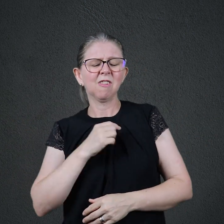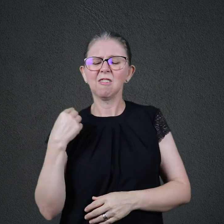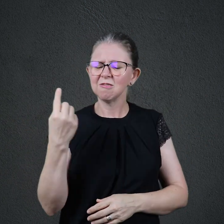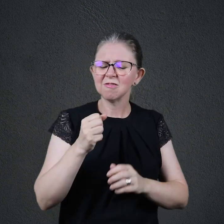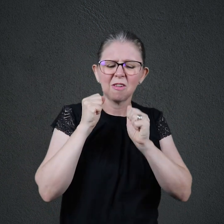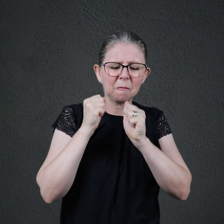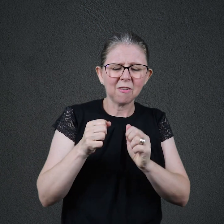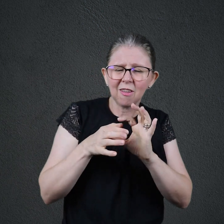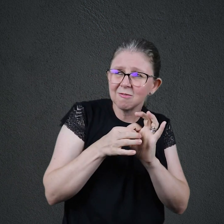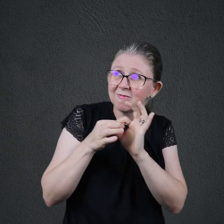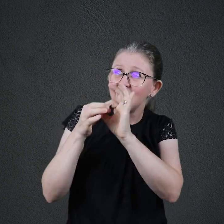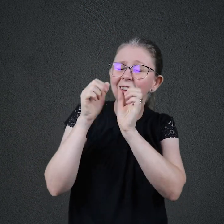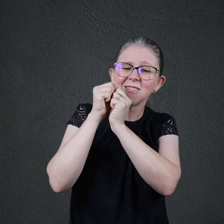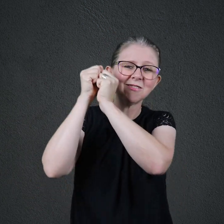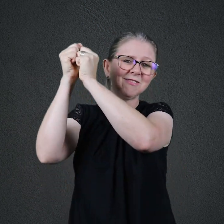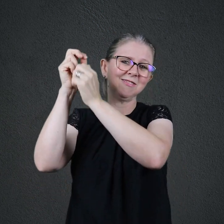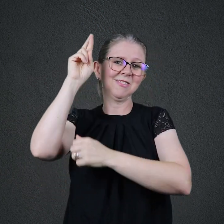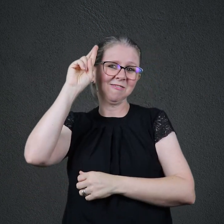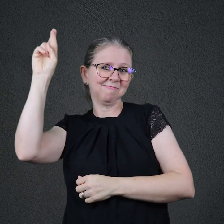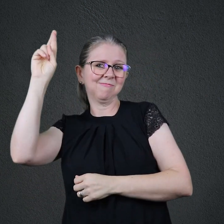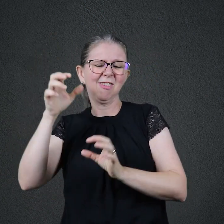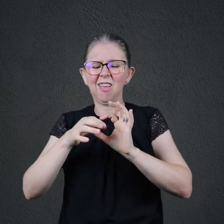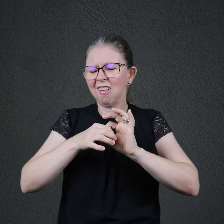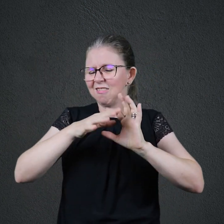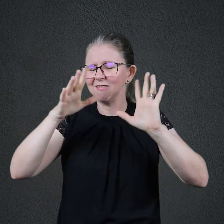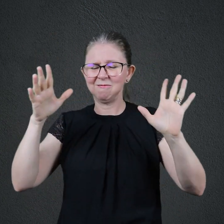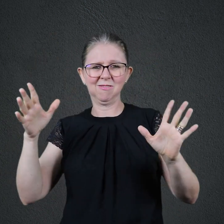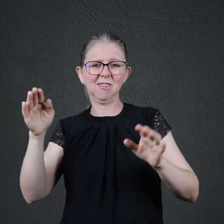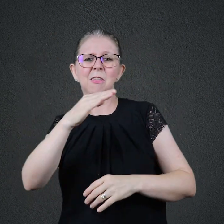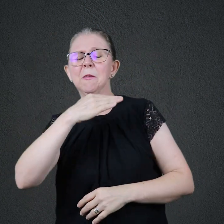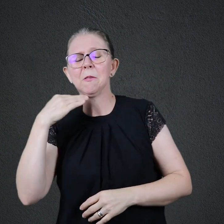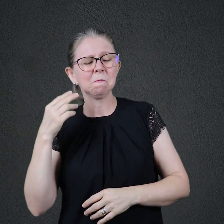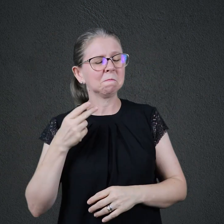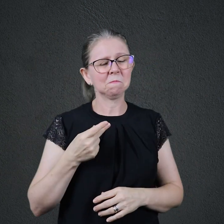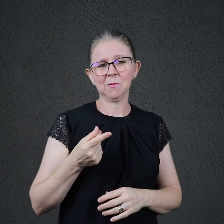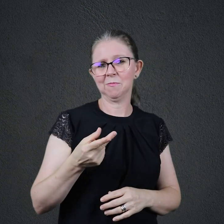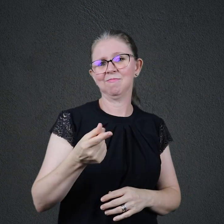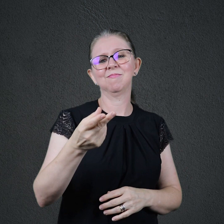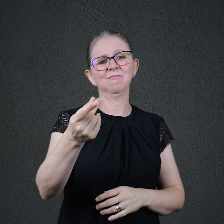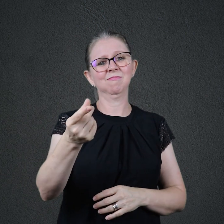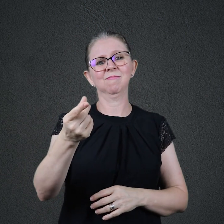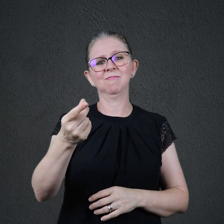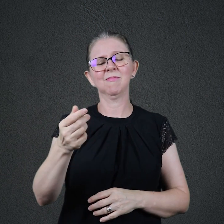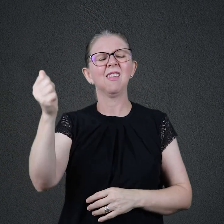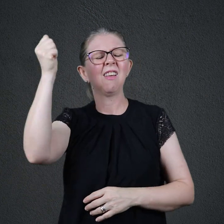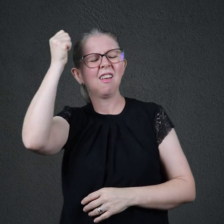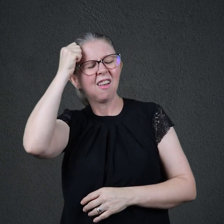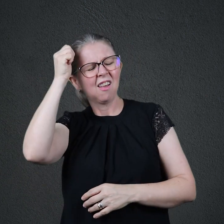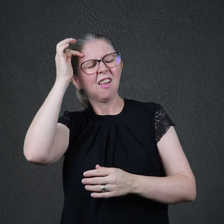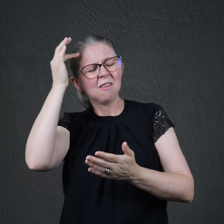sendo assim libertados da condenação e da morte eterna. Arrependimento e fé em Jesus é tudo de que